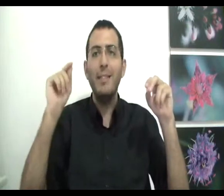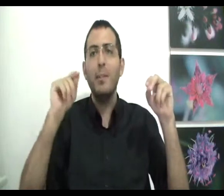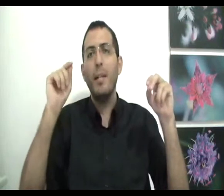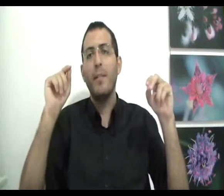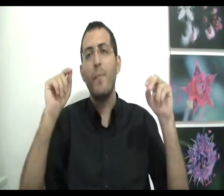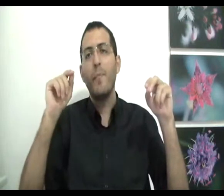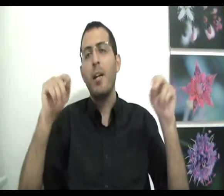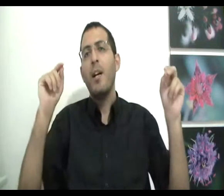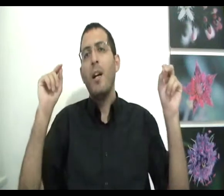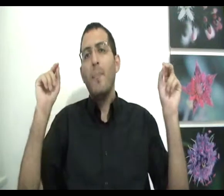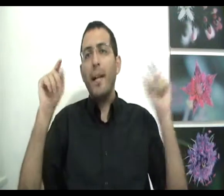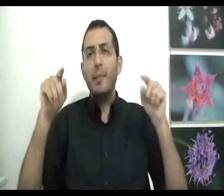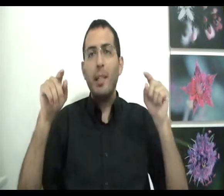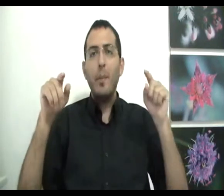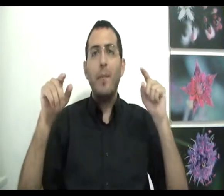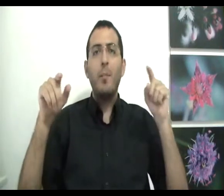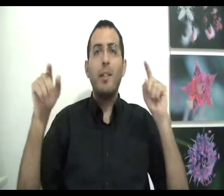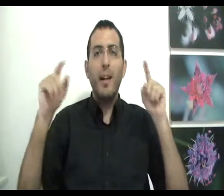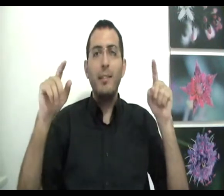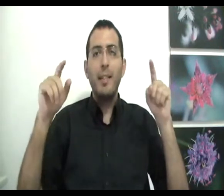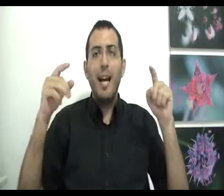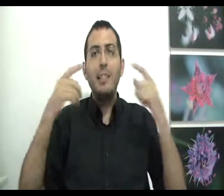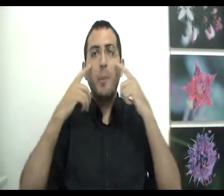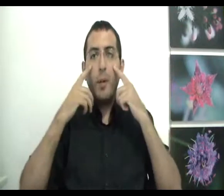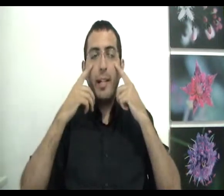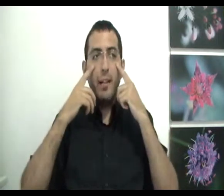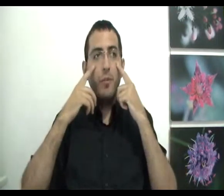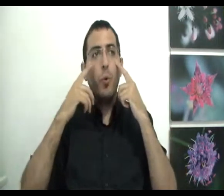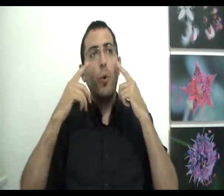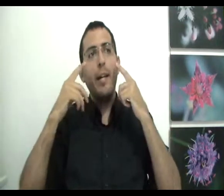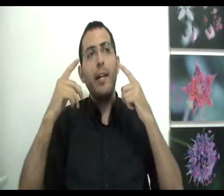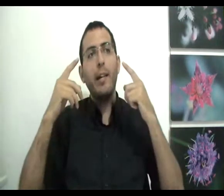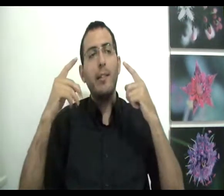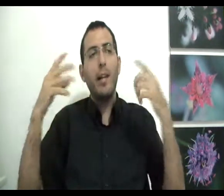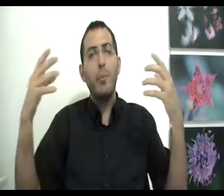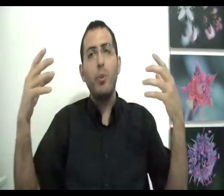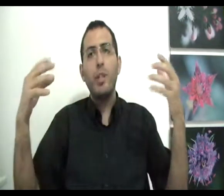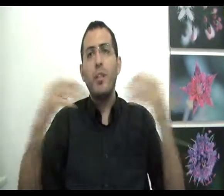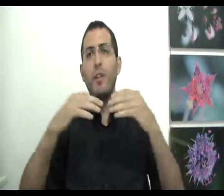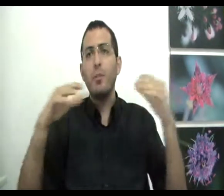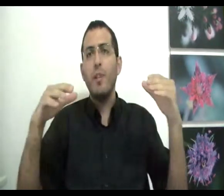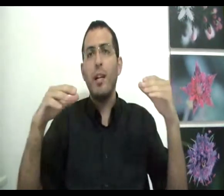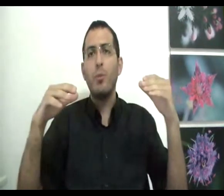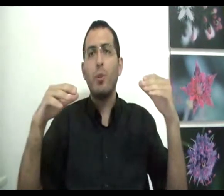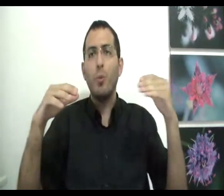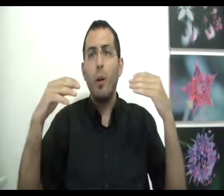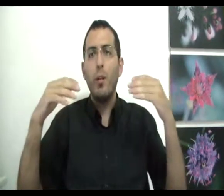הסיבה רגע שהבן אדם מתעמק בדבר הזה אז במו עיניו הוא רואה את החיבור של הנפרדות והאחדות כי הוא רואה